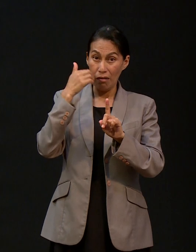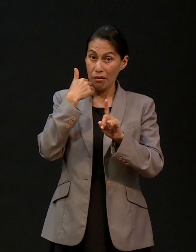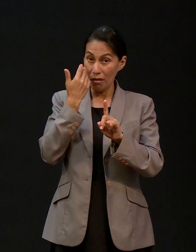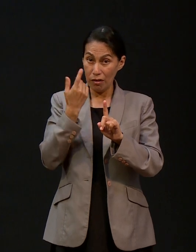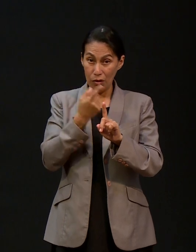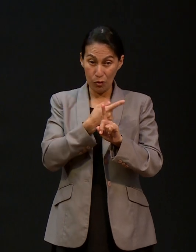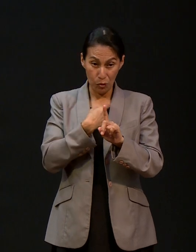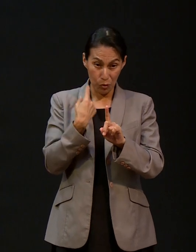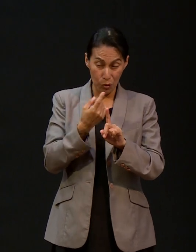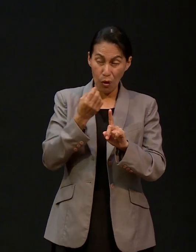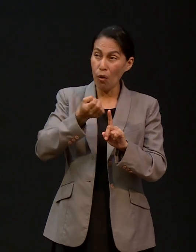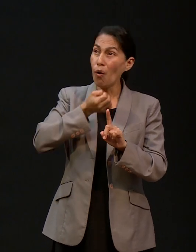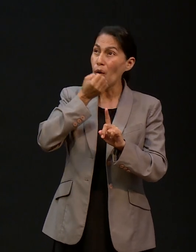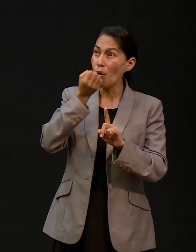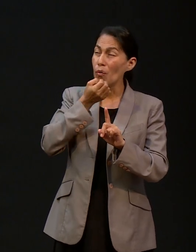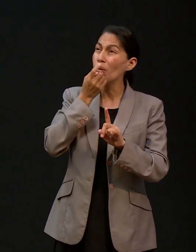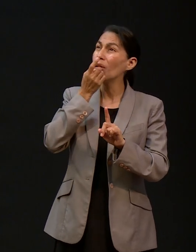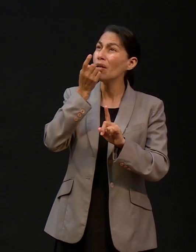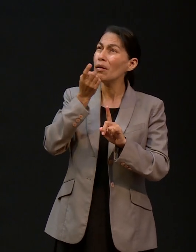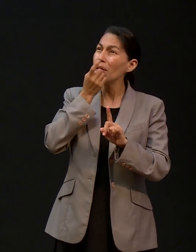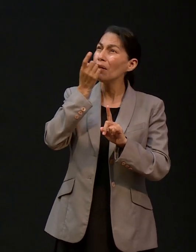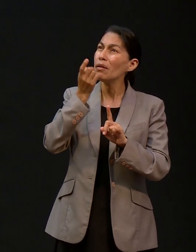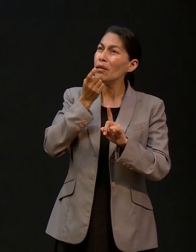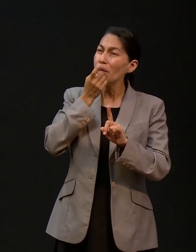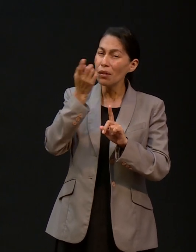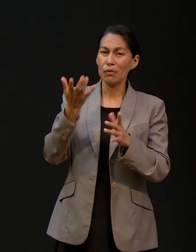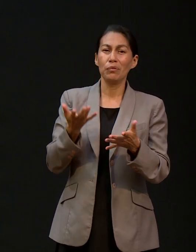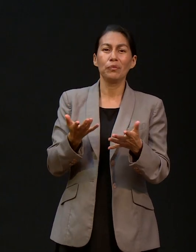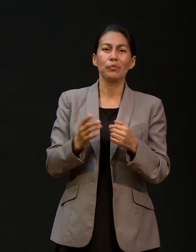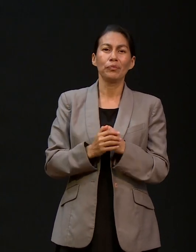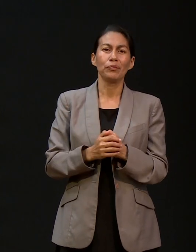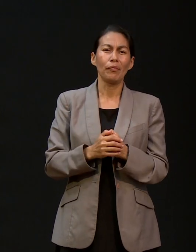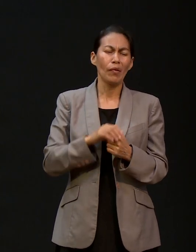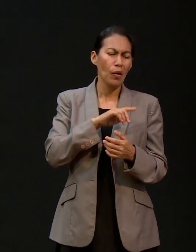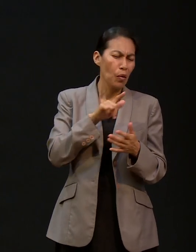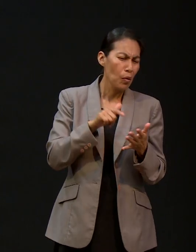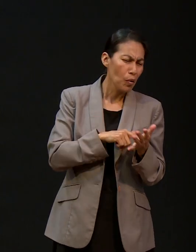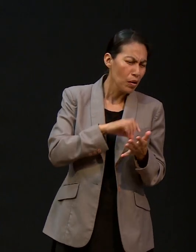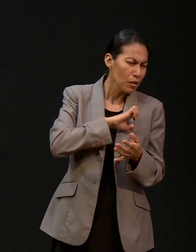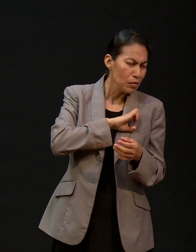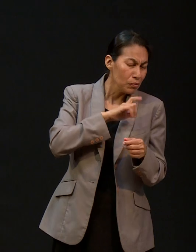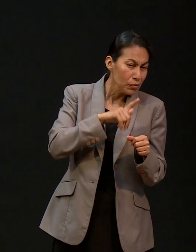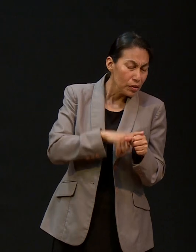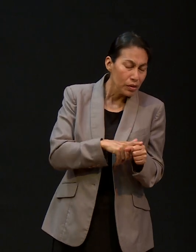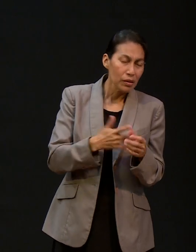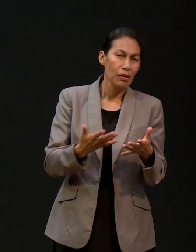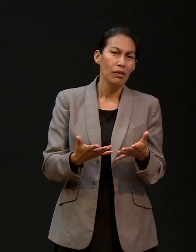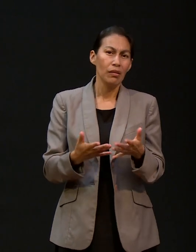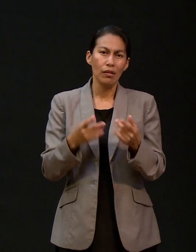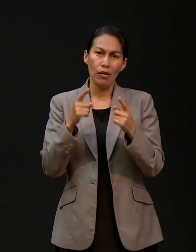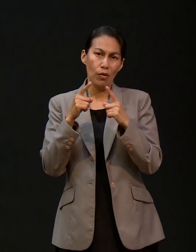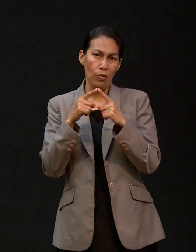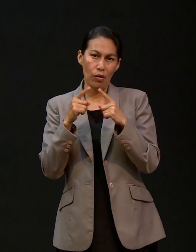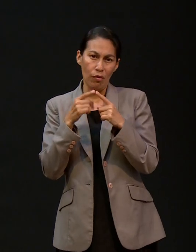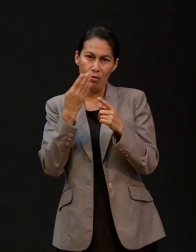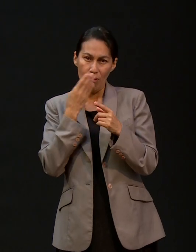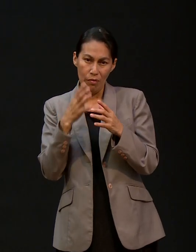expresemos, ¿verdad?, en voz audible o en voz callada, ¿verdad?, en un lugar especial como nos enseñó nuestro Señor